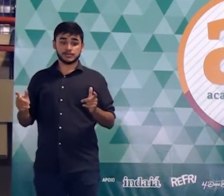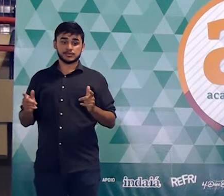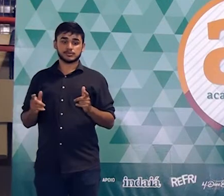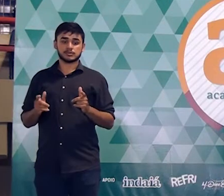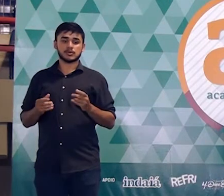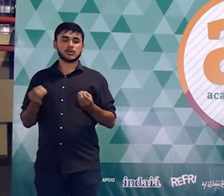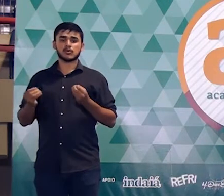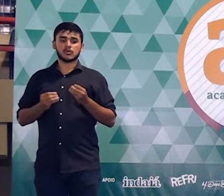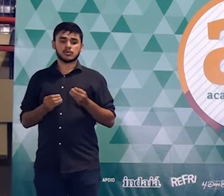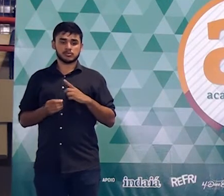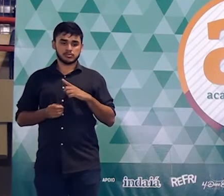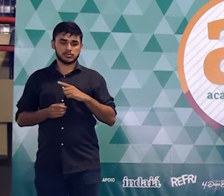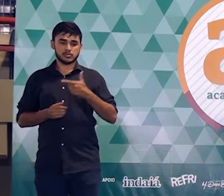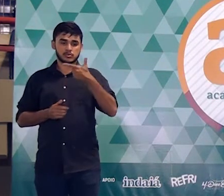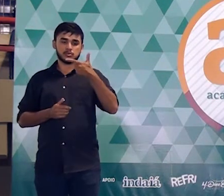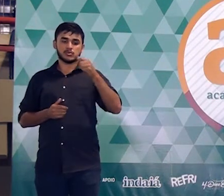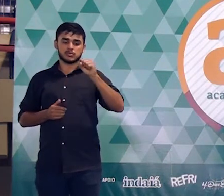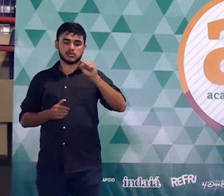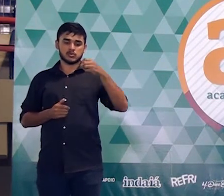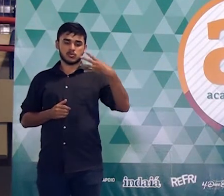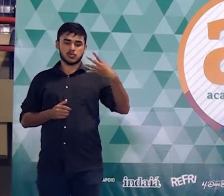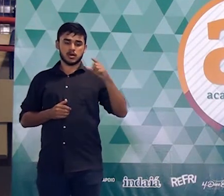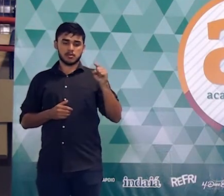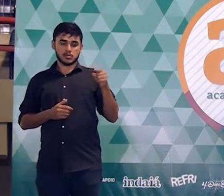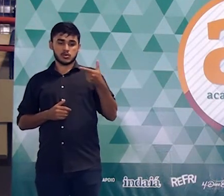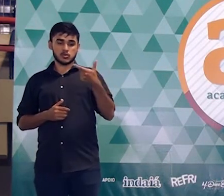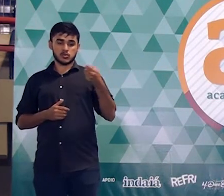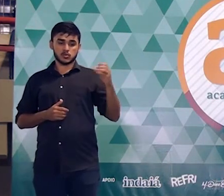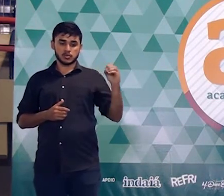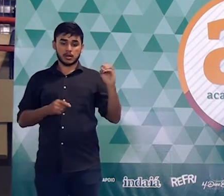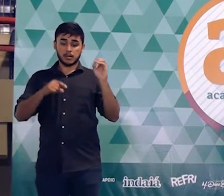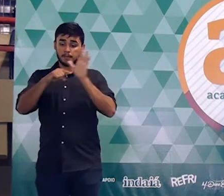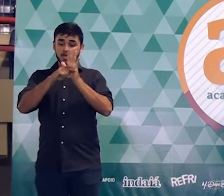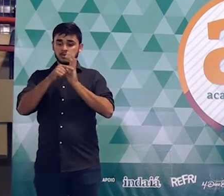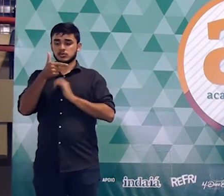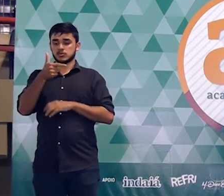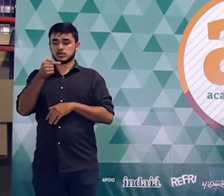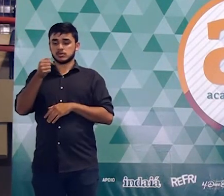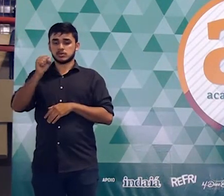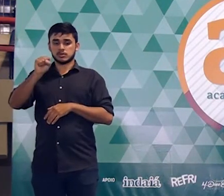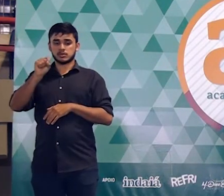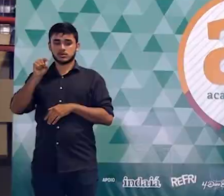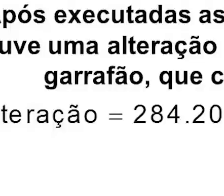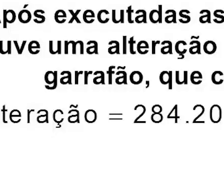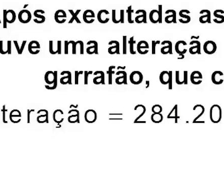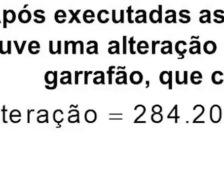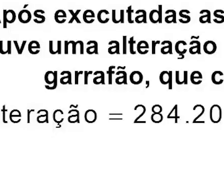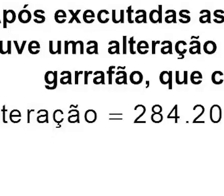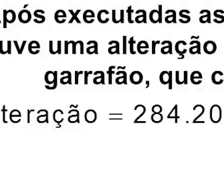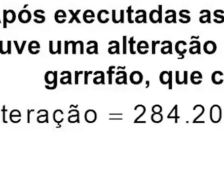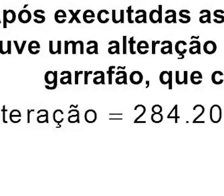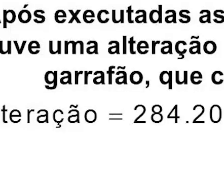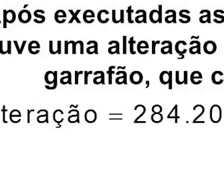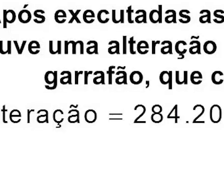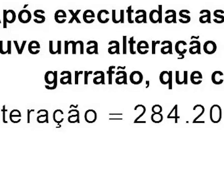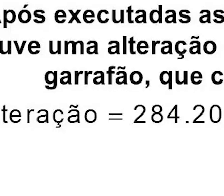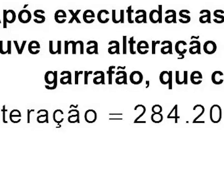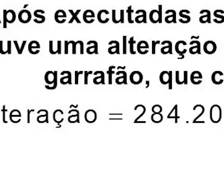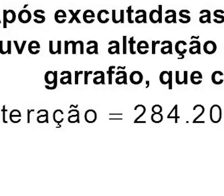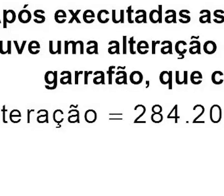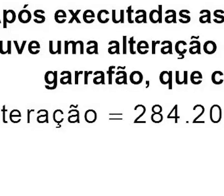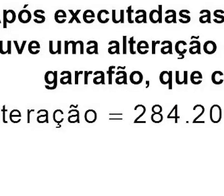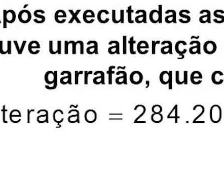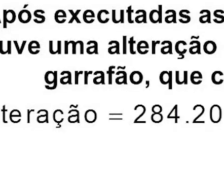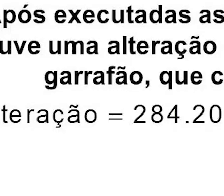para a área antiga. 284.200 menos 278.400. Se fizer a conta, o